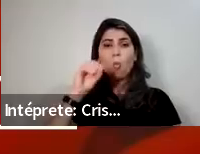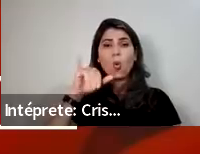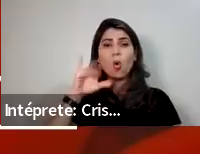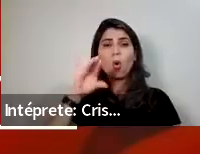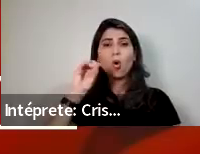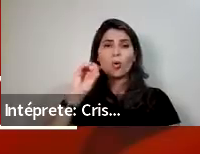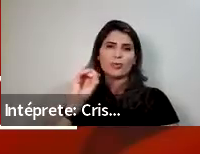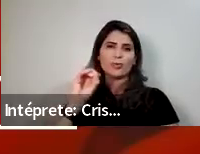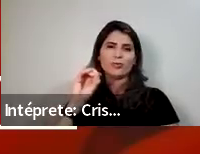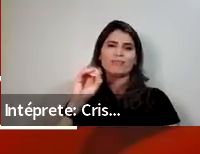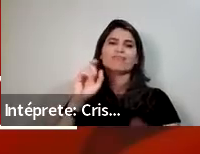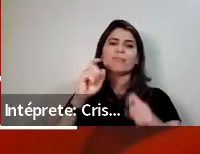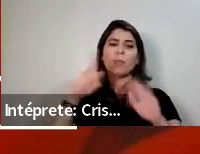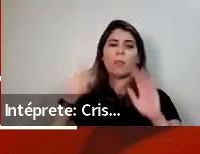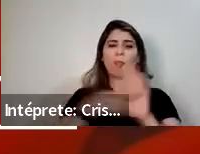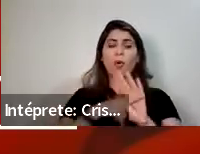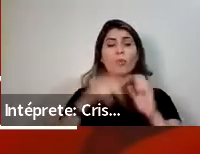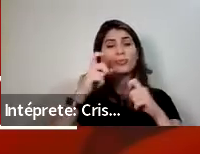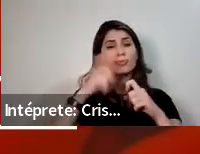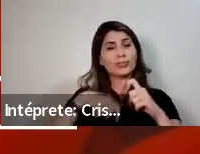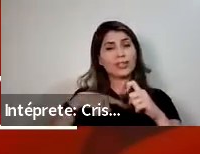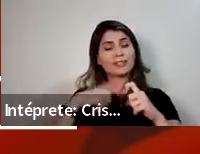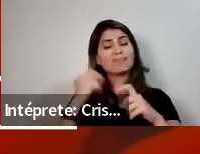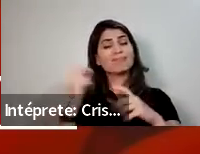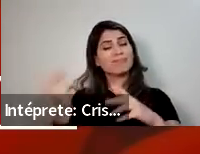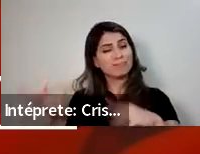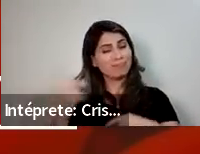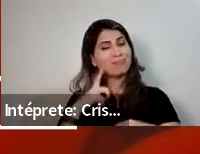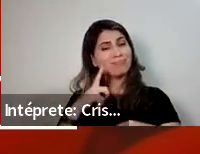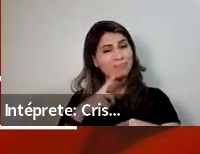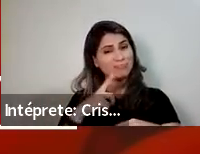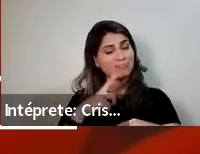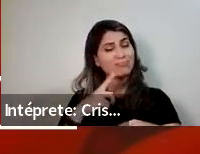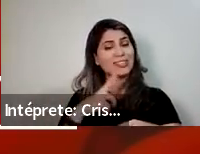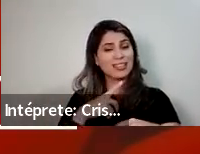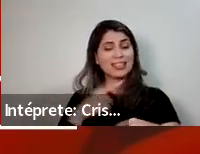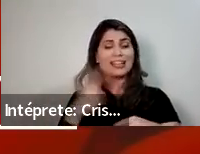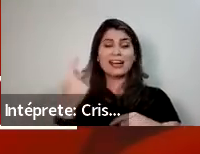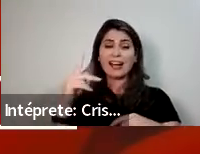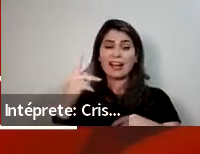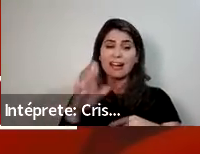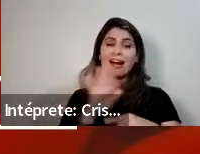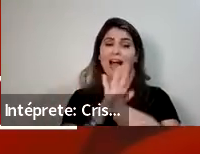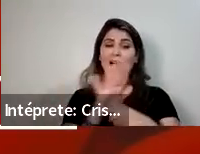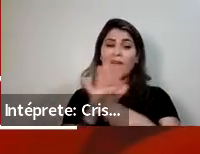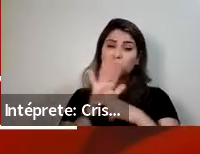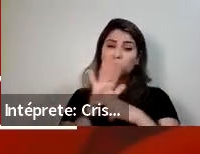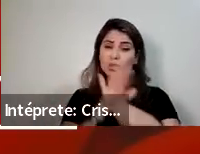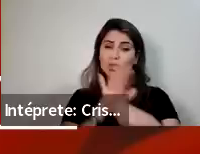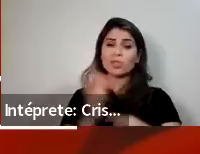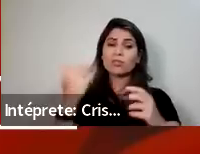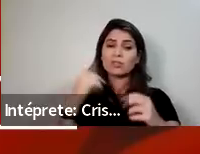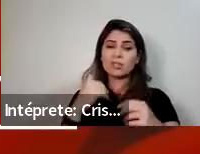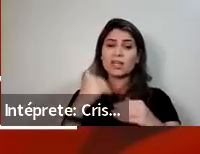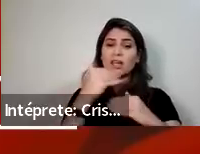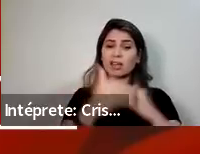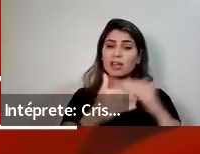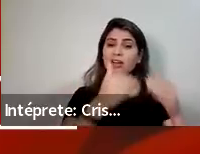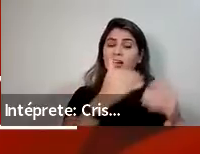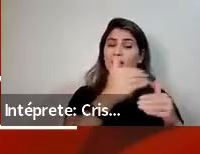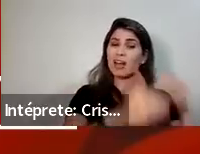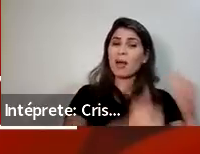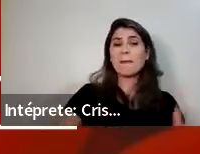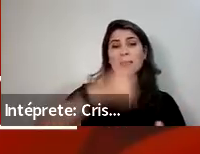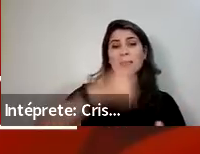equilibram o estrogênio, incluindo a progesterona e a testosterona. Agora, olha que interessante, é durante o